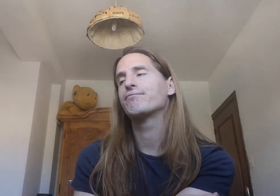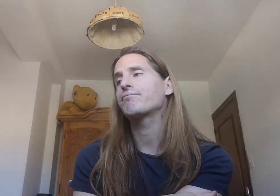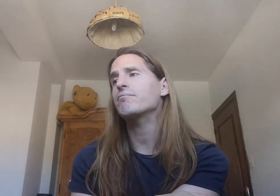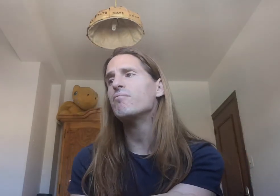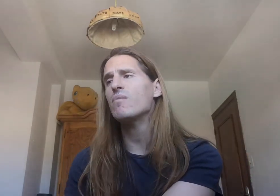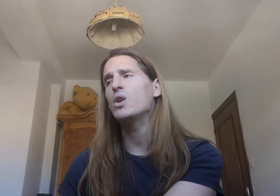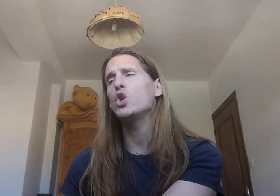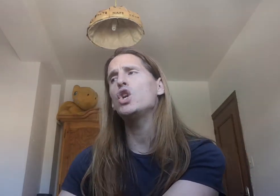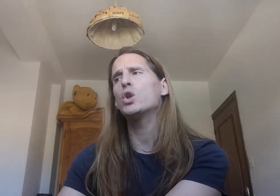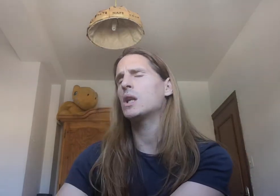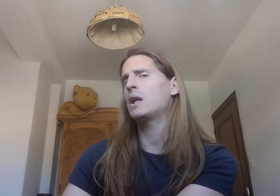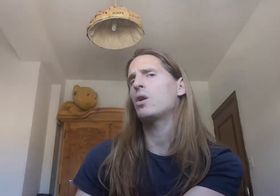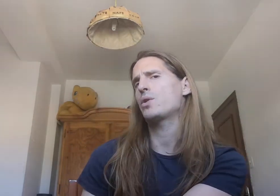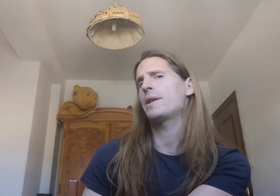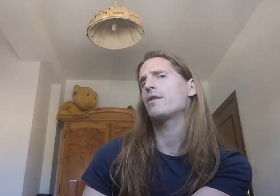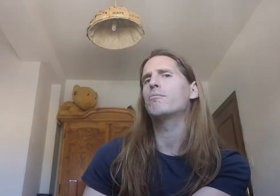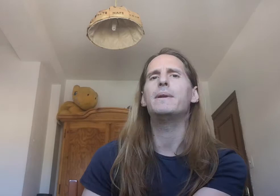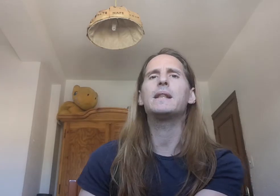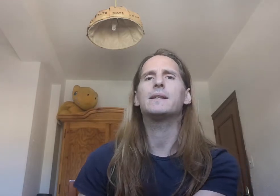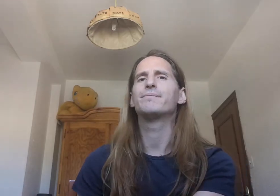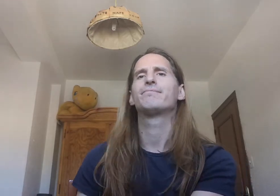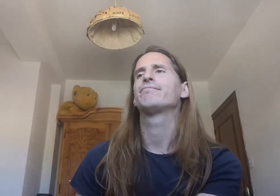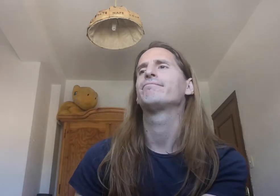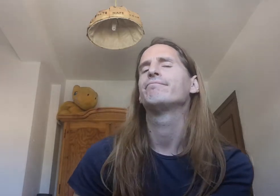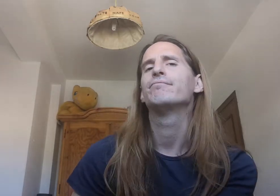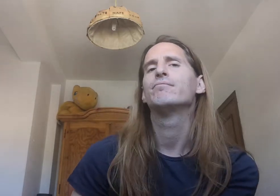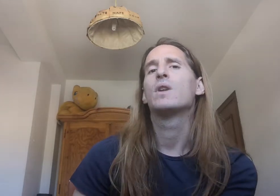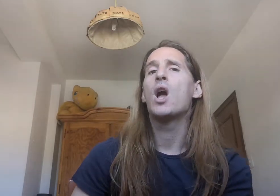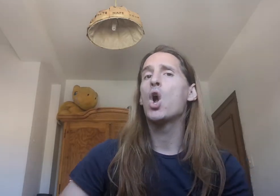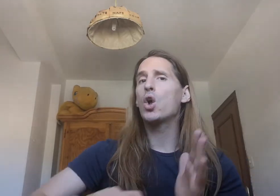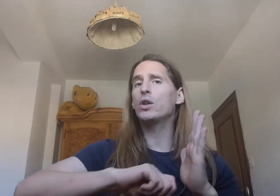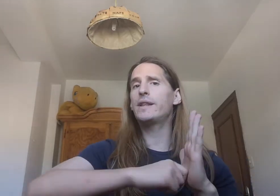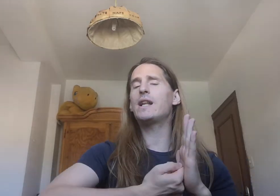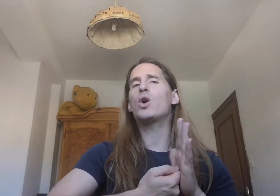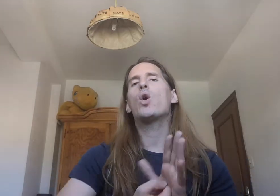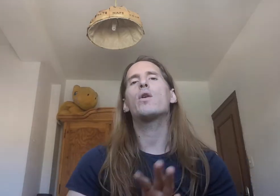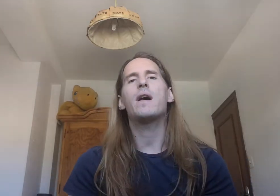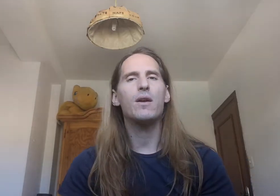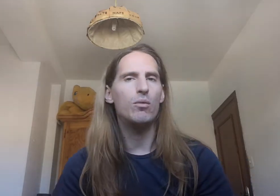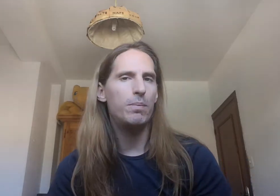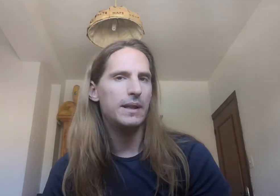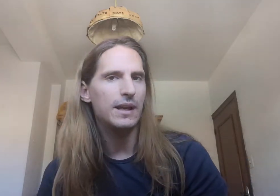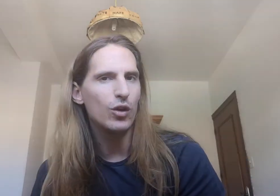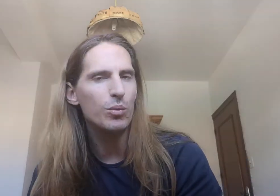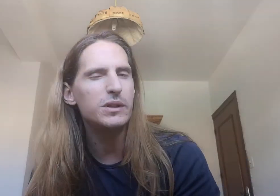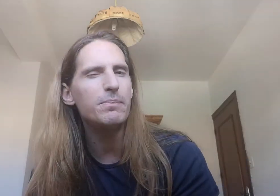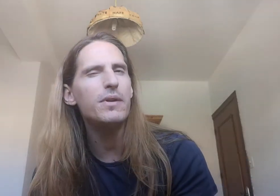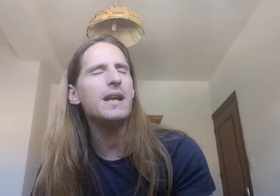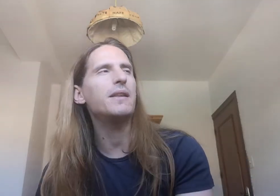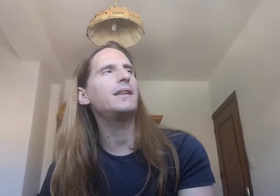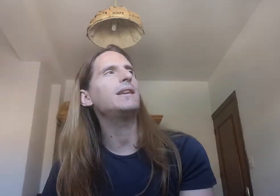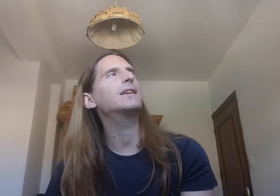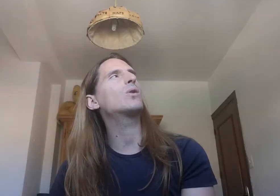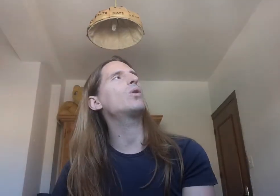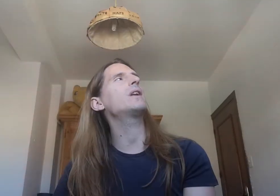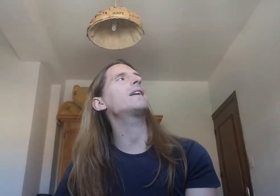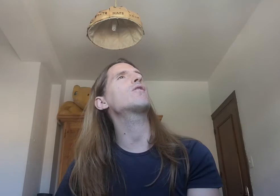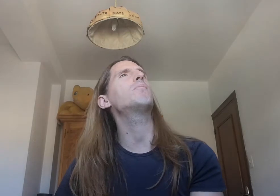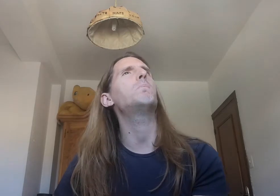Yo estoy contratado a jornada completa Contrato Jornada completa ¿Cómo se podría decir jornada completa?